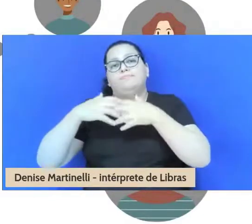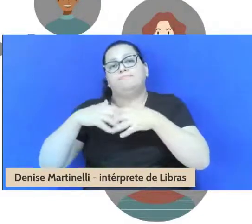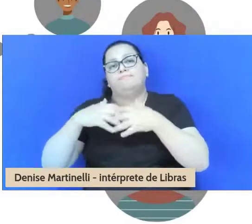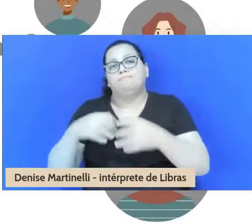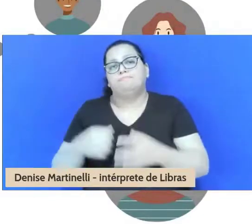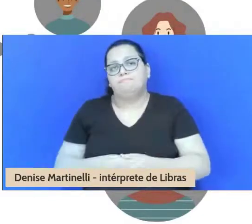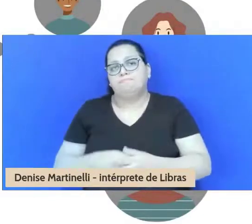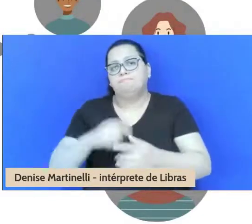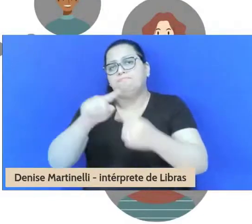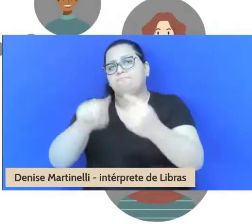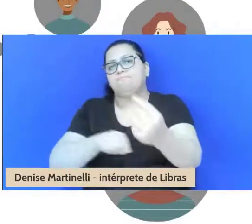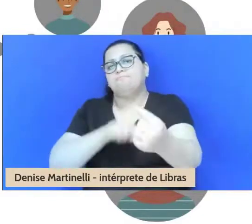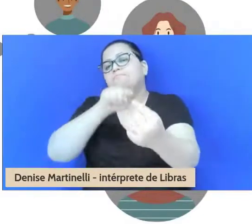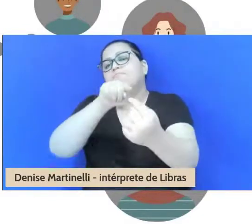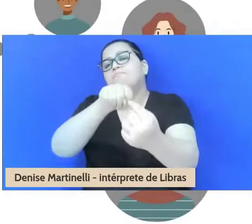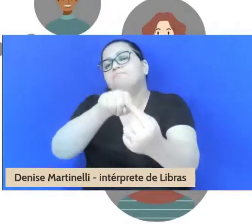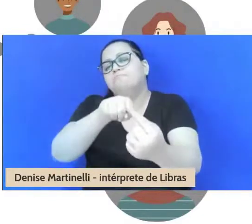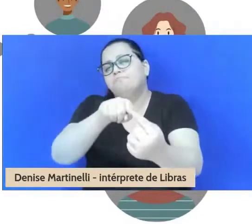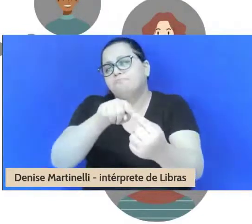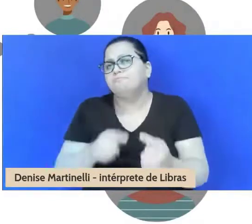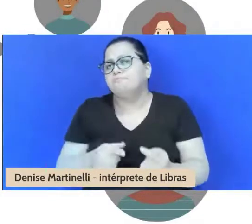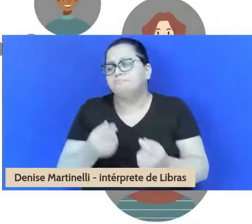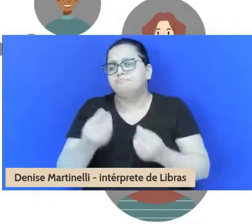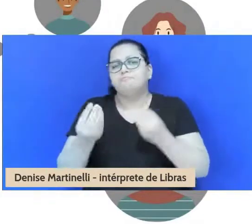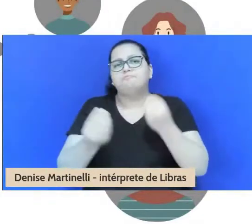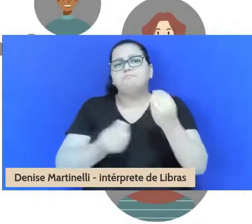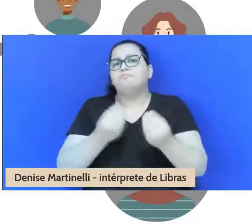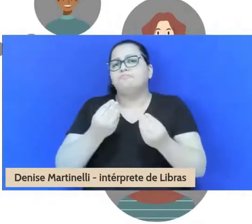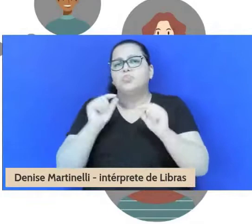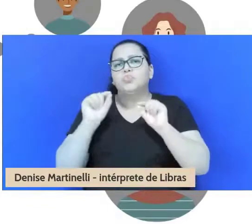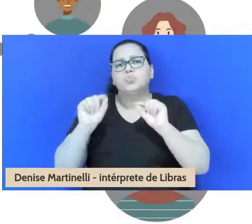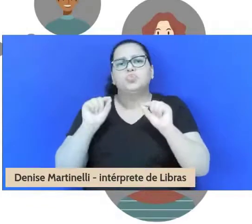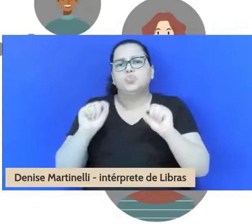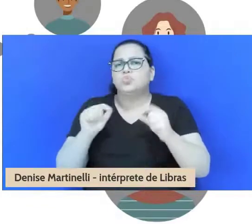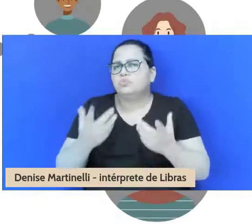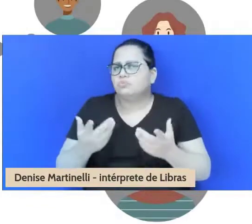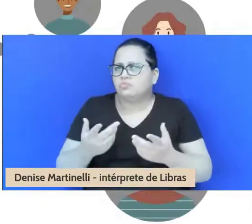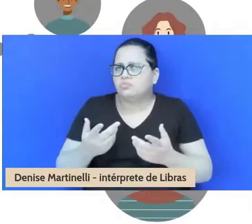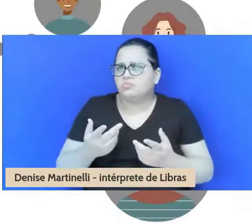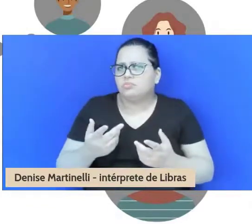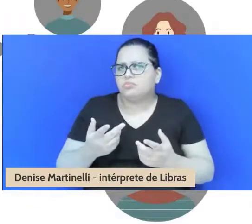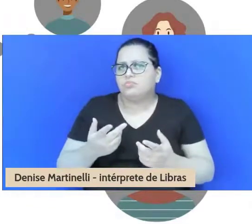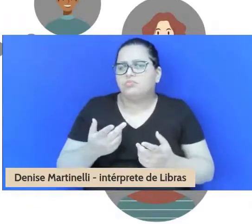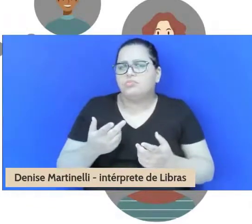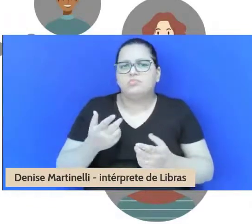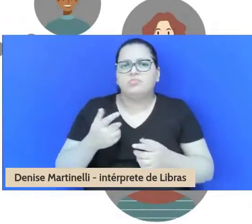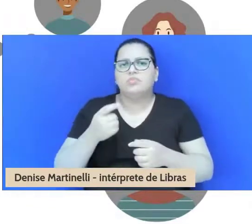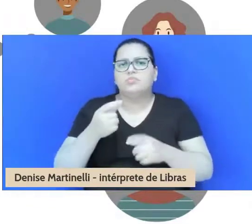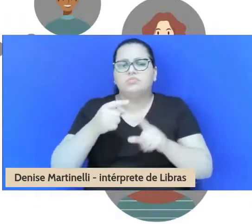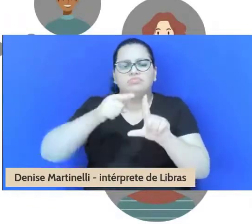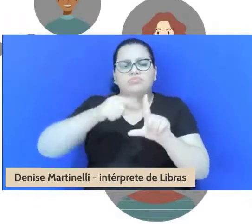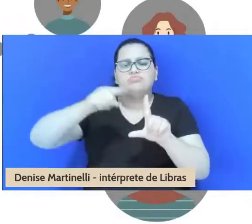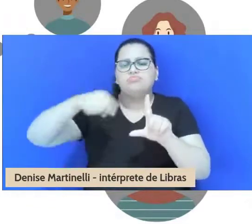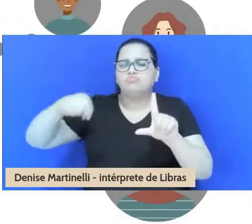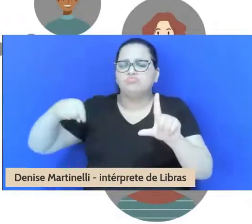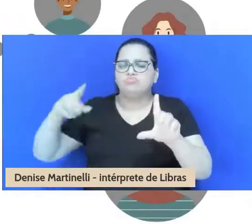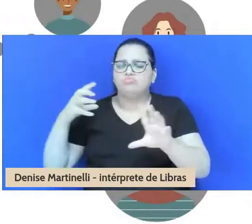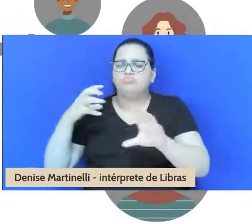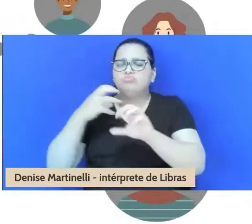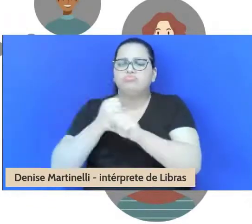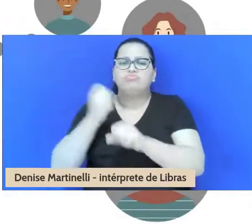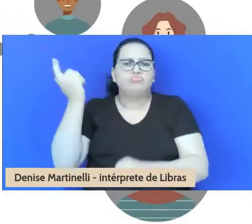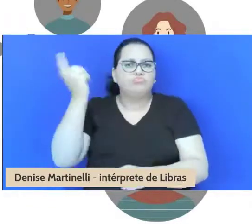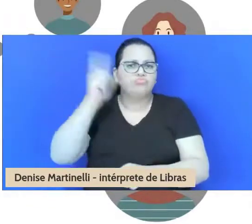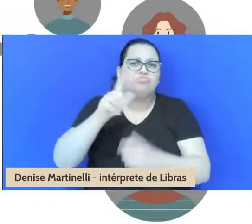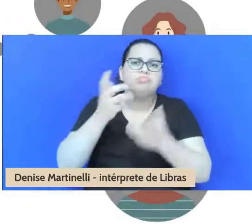chegar? Em quanto tempo? E com base em quais indicadores de projetos de desempenho? Então,